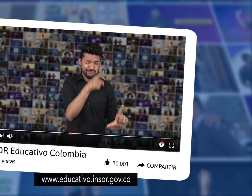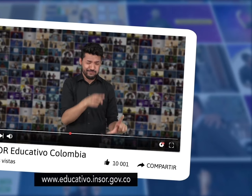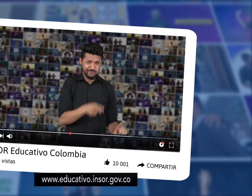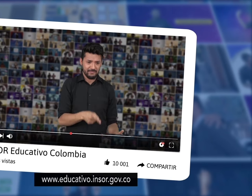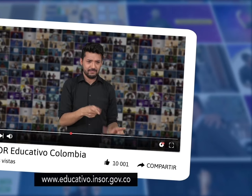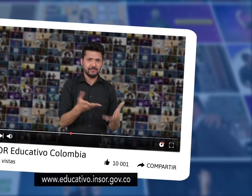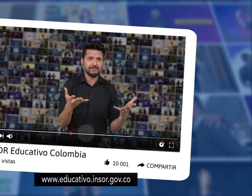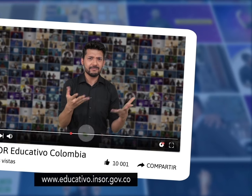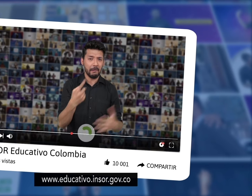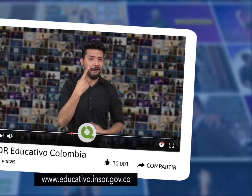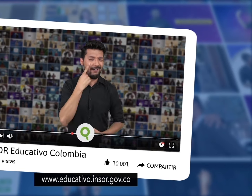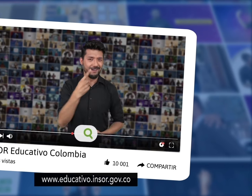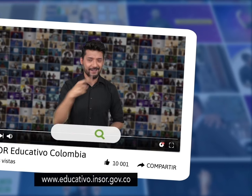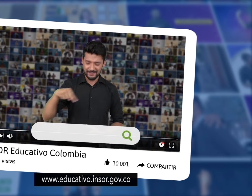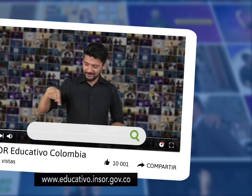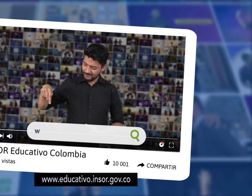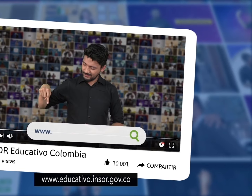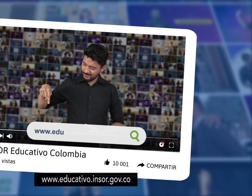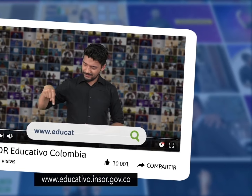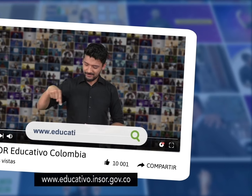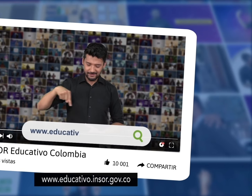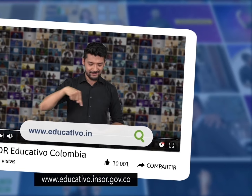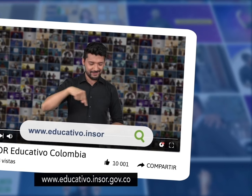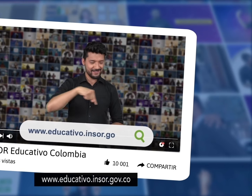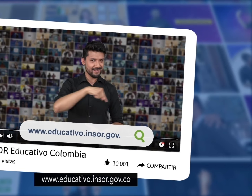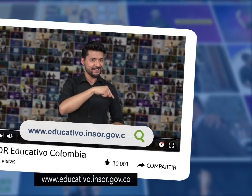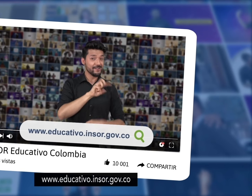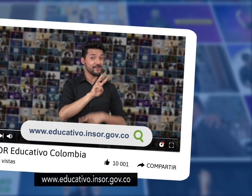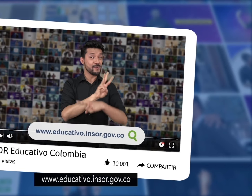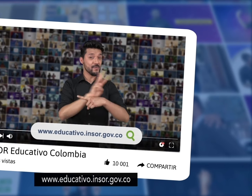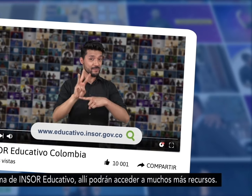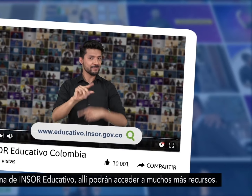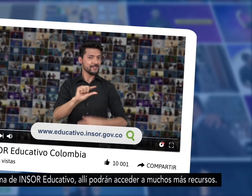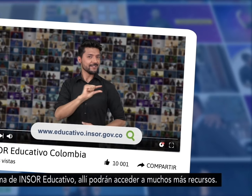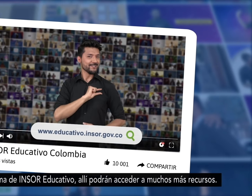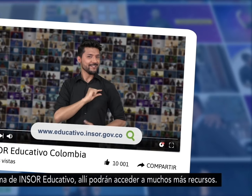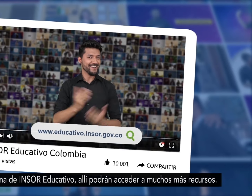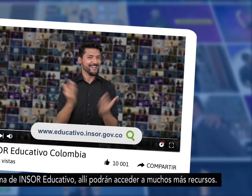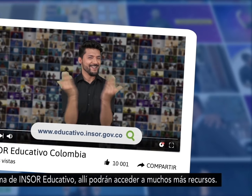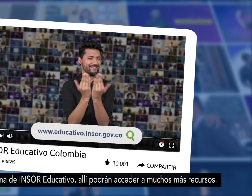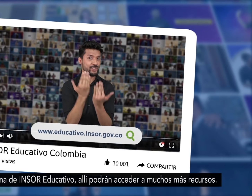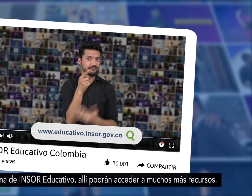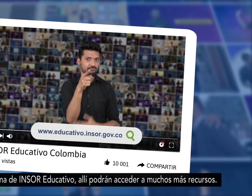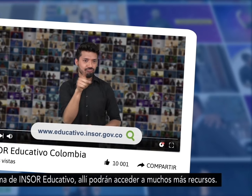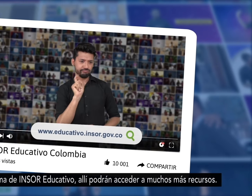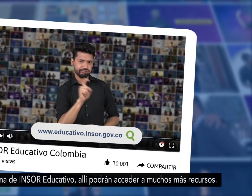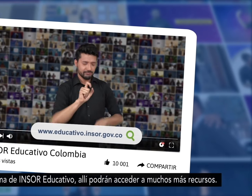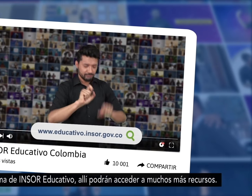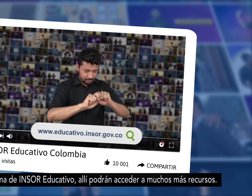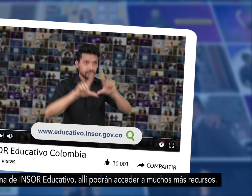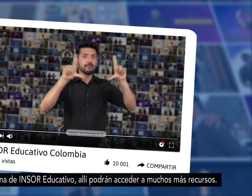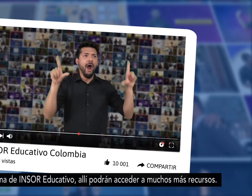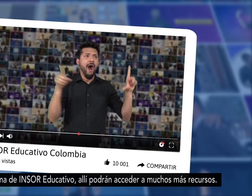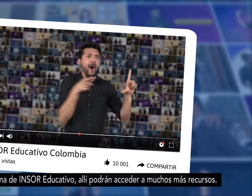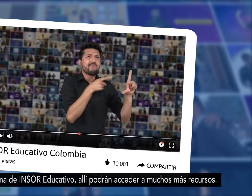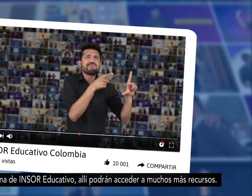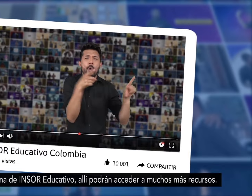.educativo.insor.gov.co es la plataforma de INSOR Educativo allí podrán acceder a